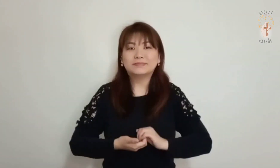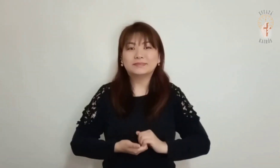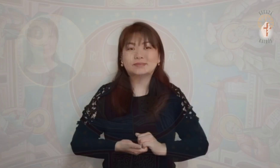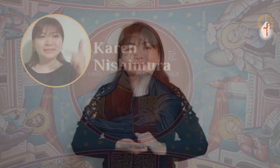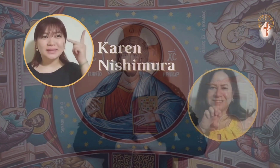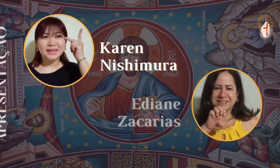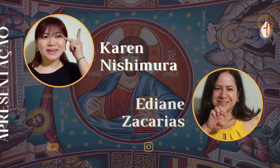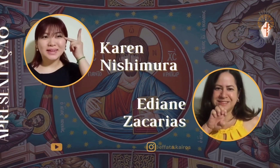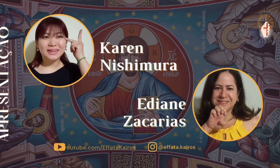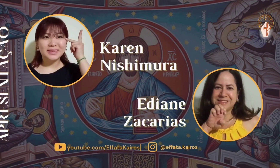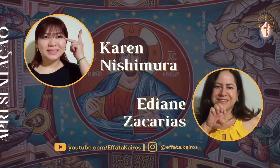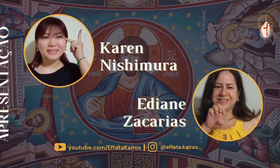Vamos lá Resulta Vamos lá